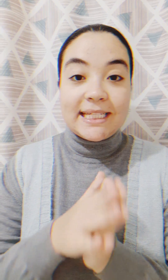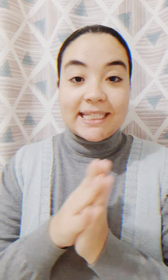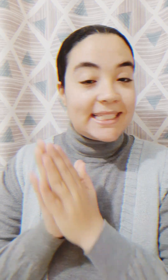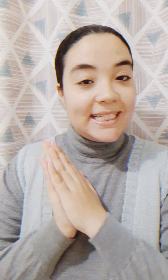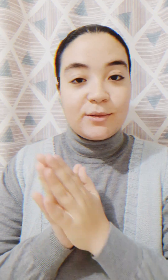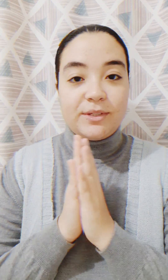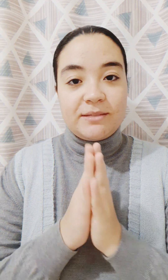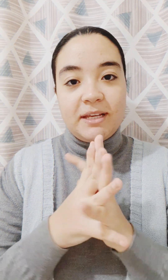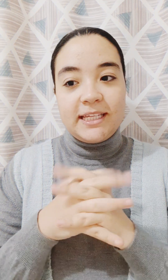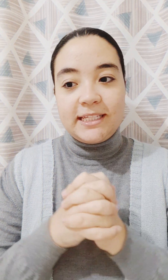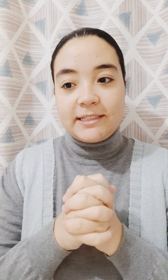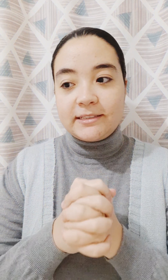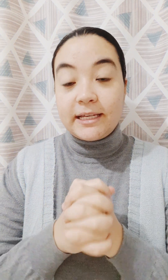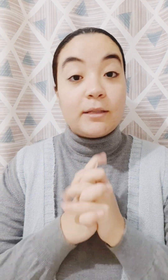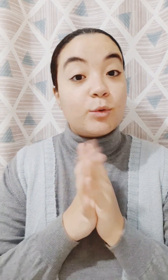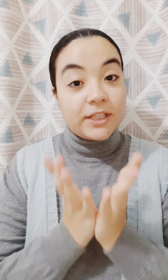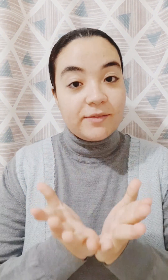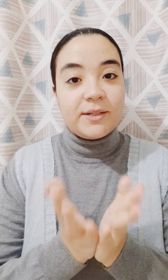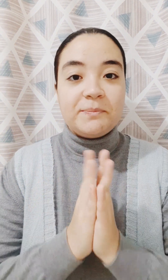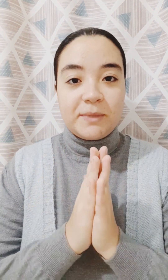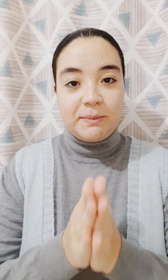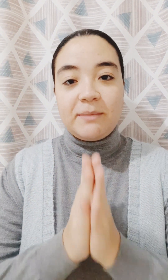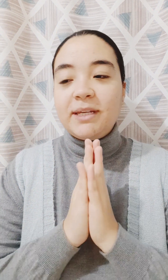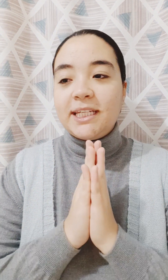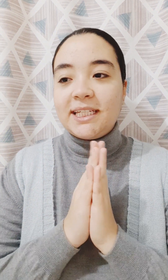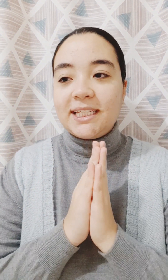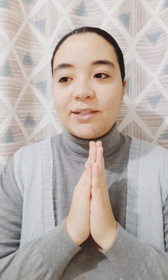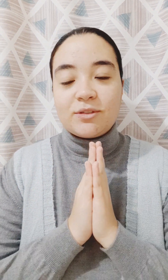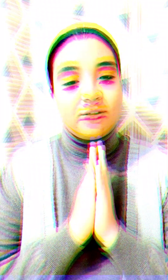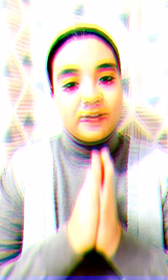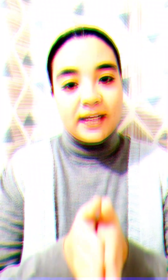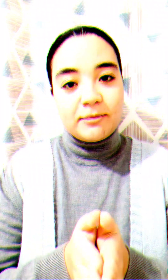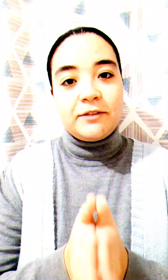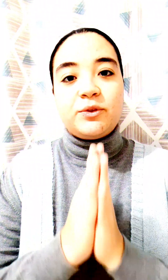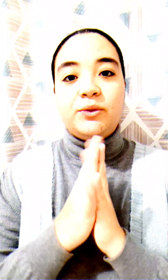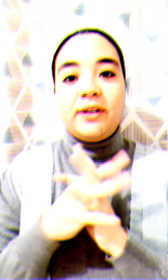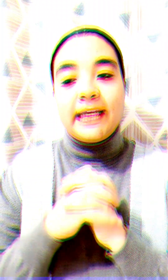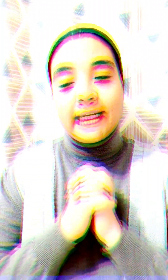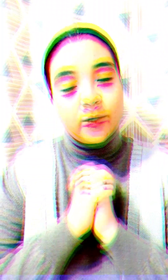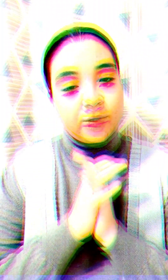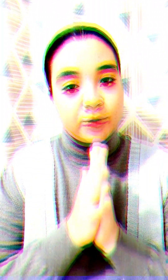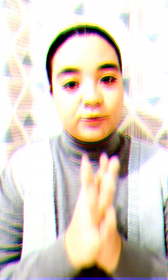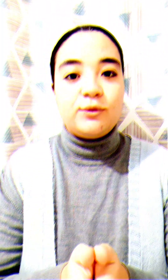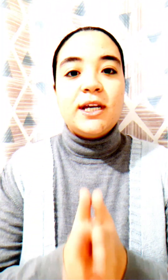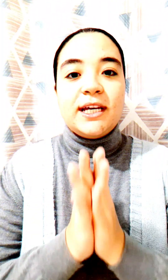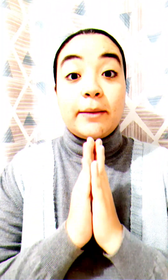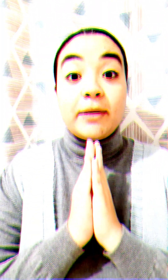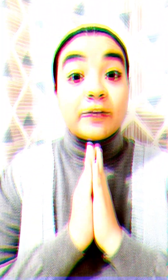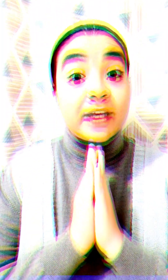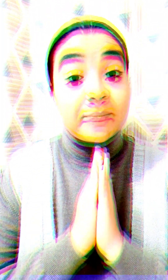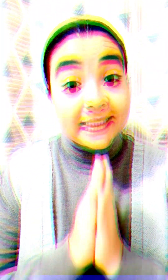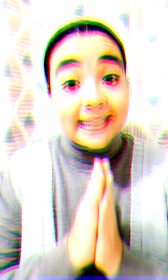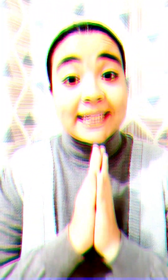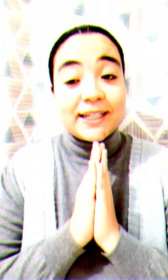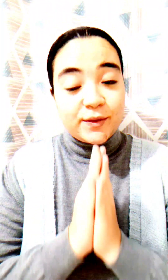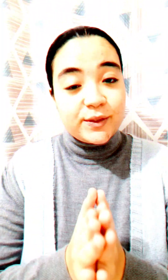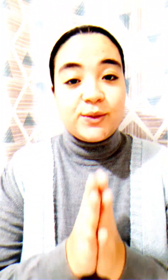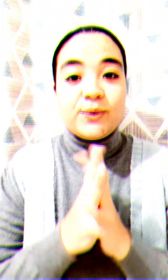الكثير وبالنسبة لي كانت مختلفة تمام لان وصلنا فيها 200 فرد في العيلة وبردو كملنا فيها 200 فيديو